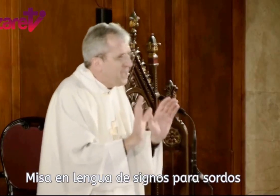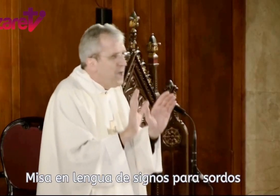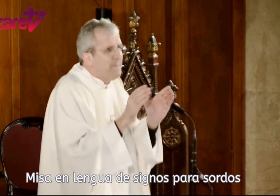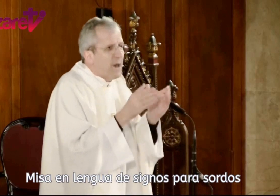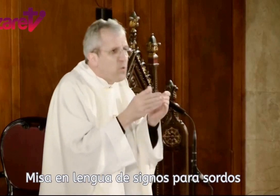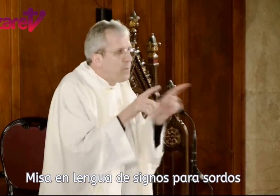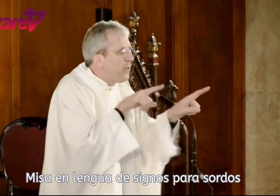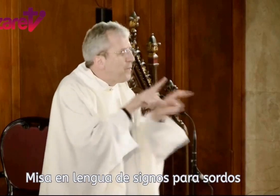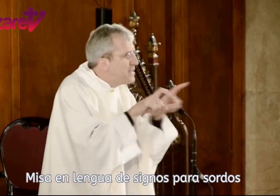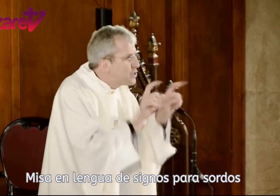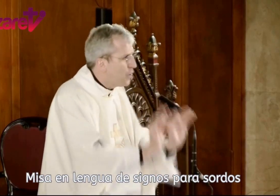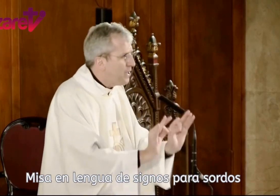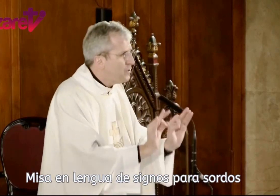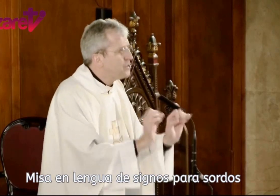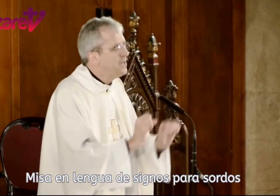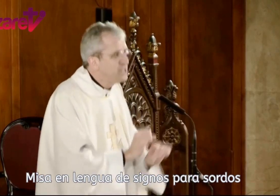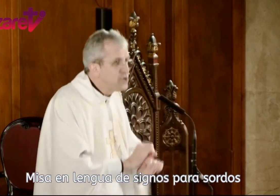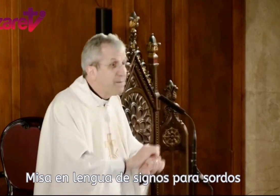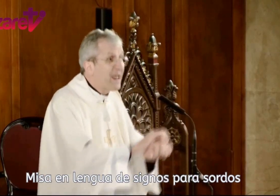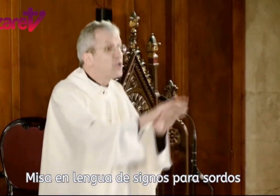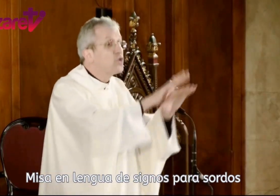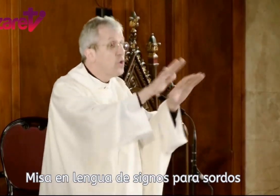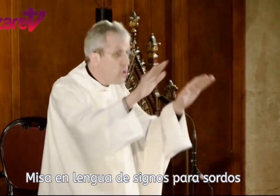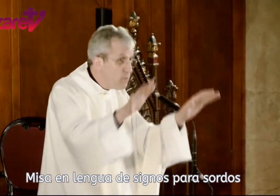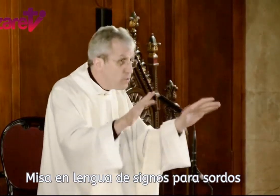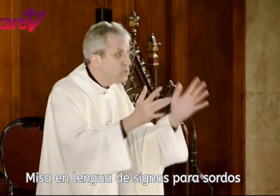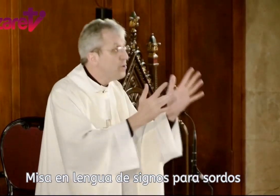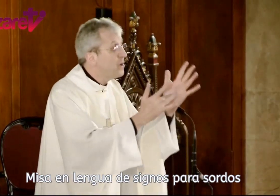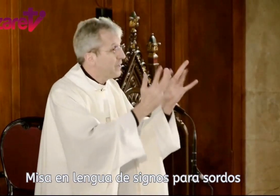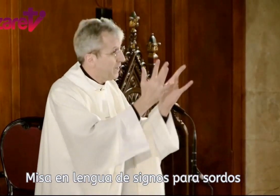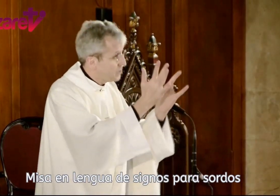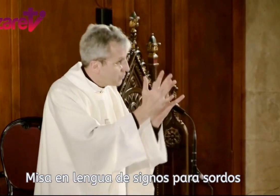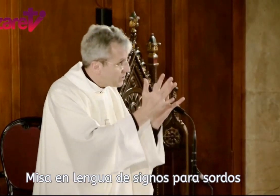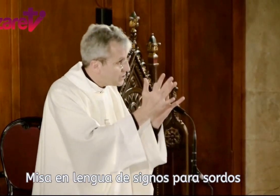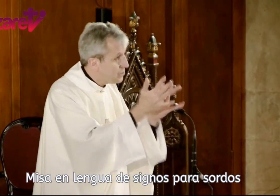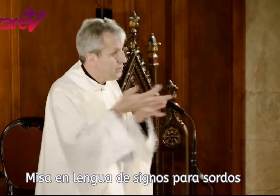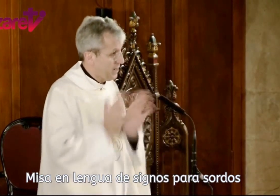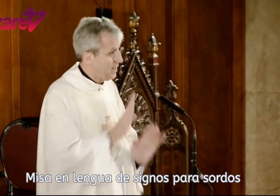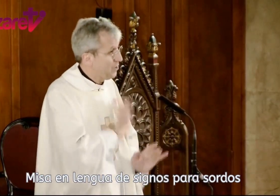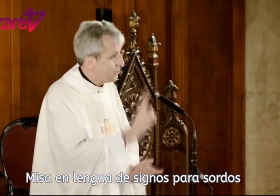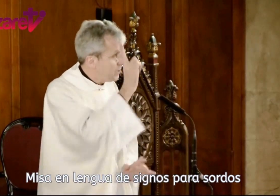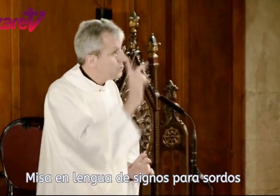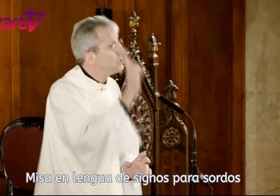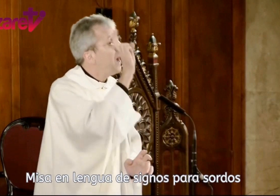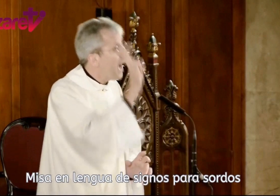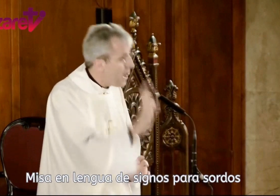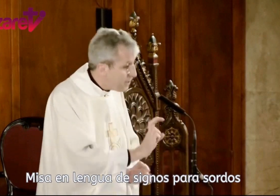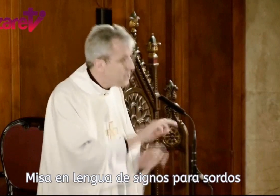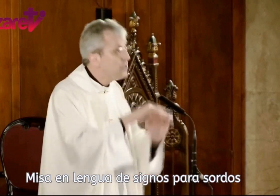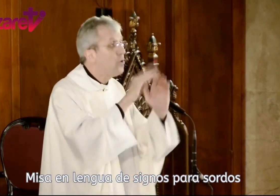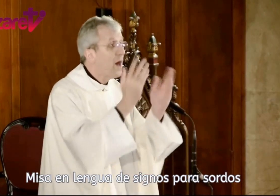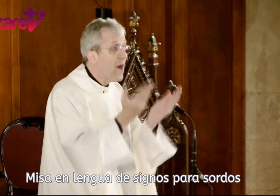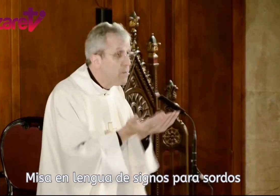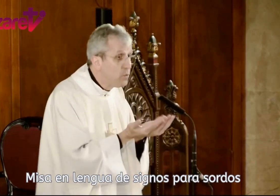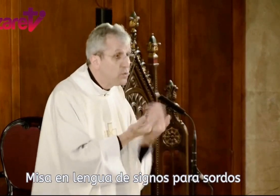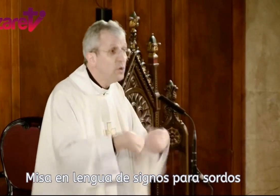para un grupo de escogidos, sino es para todo el mundo que Jesucristo, el Hijo de Dios, ha venido al mundo,